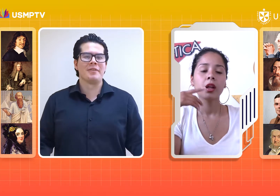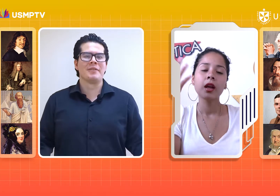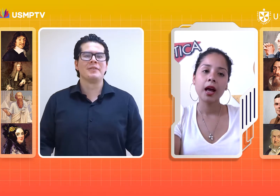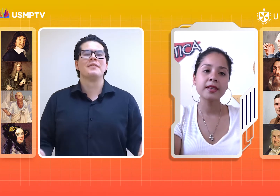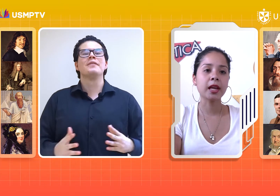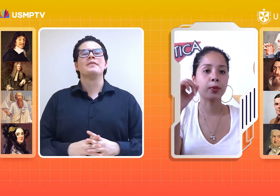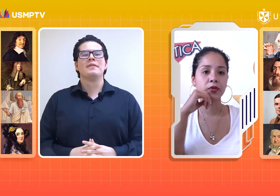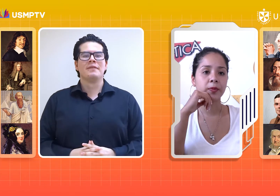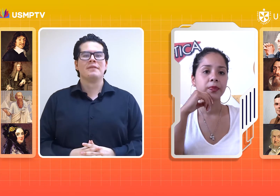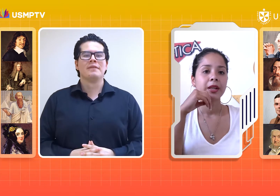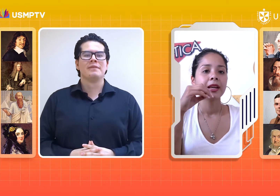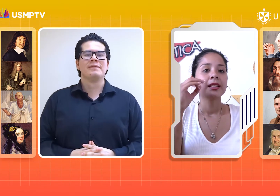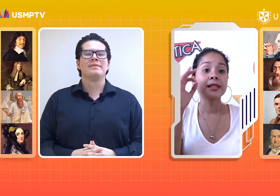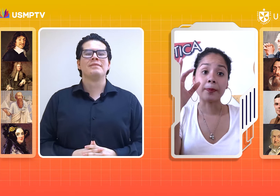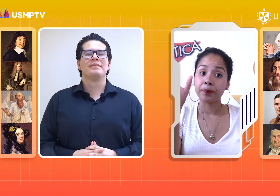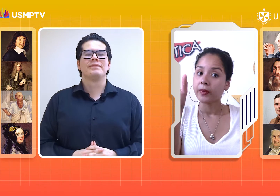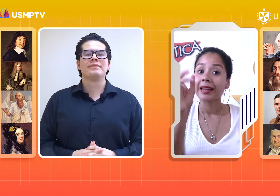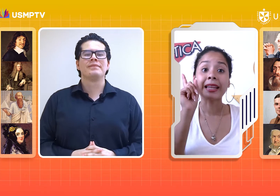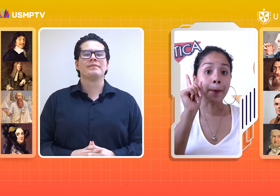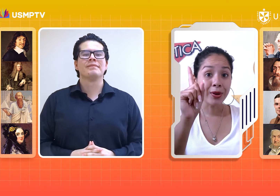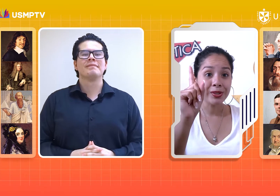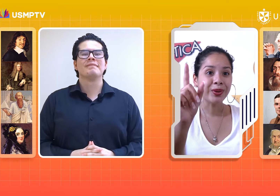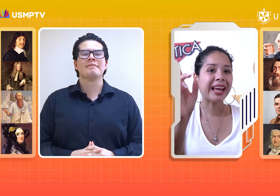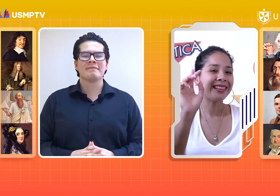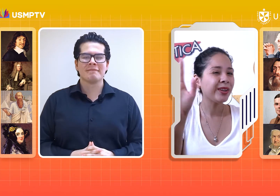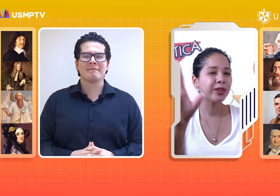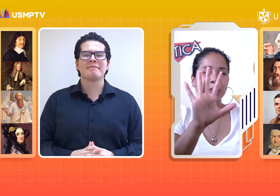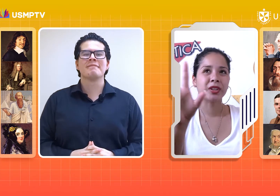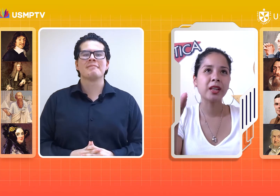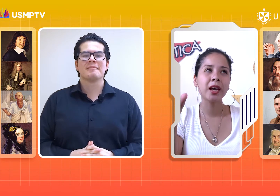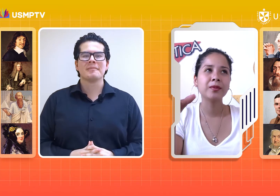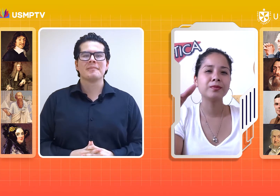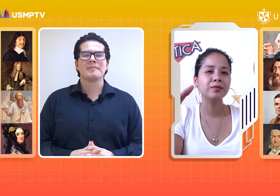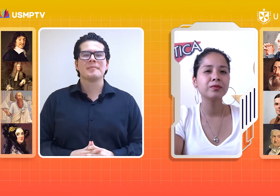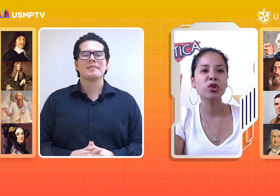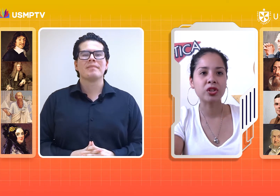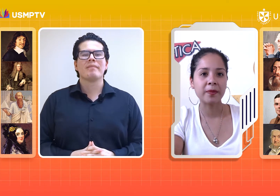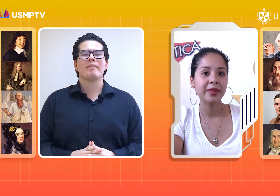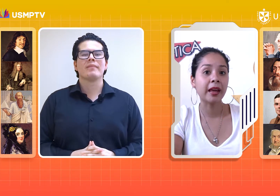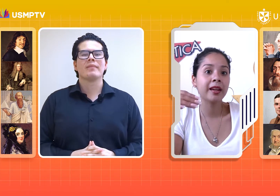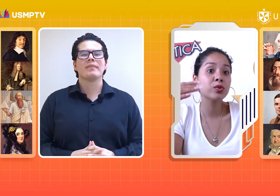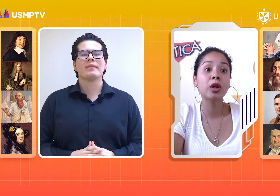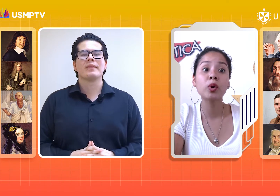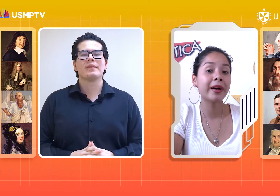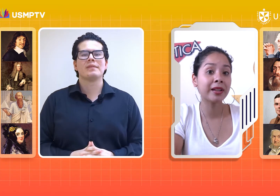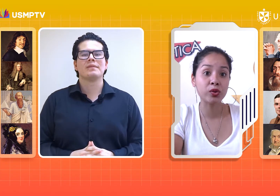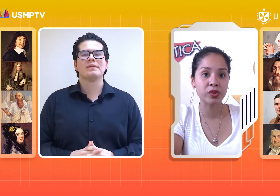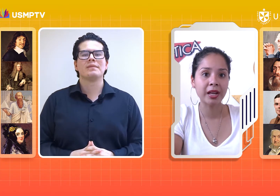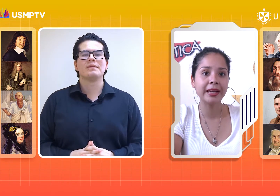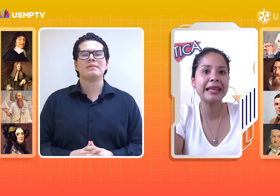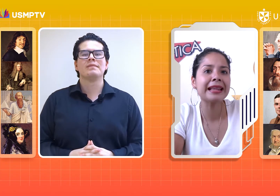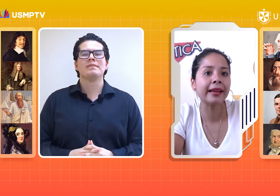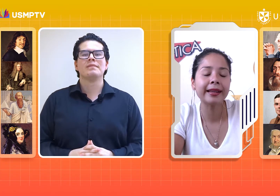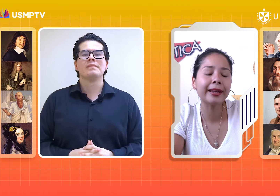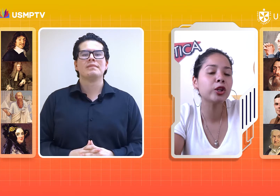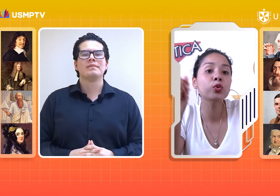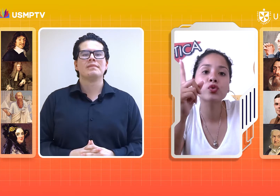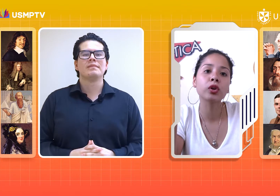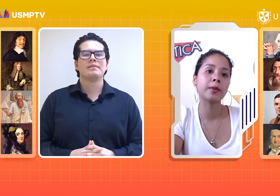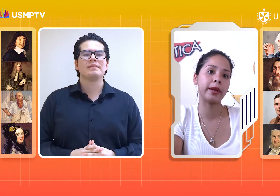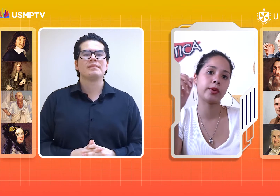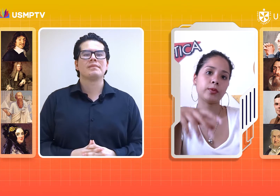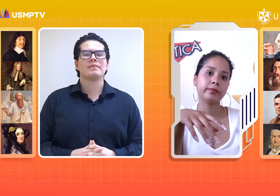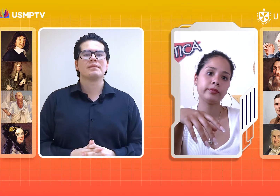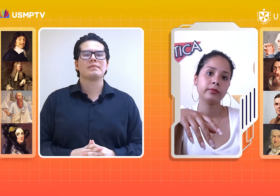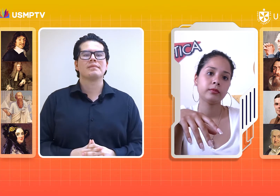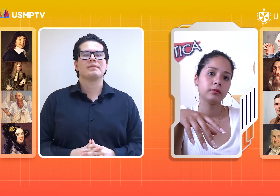mencionarlo. Así es, José. Sí, te apuesto que a ti no te gustaría, no sé, que crees una nueva red social y nadie te dé ni